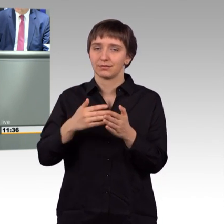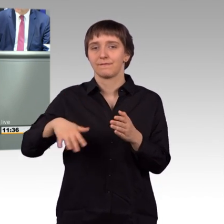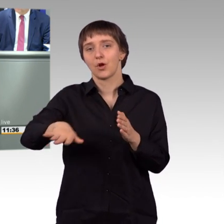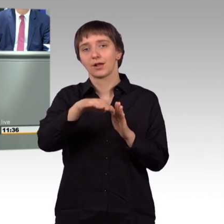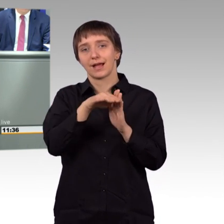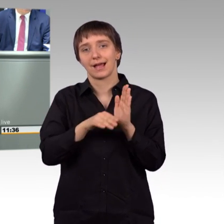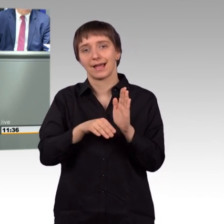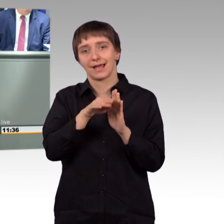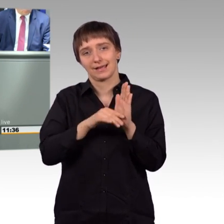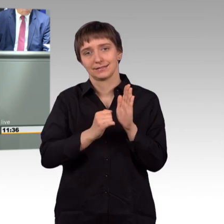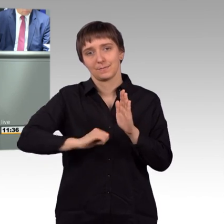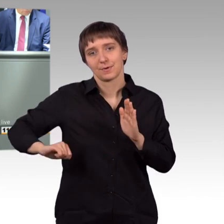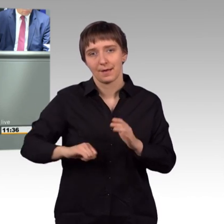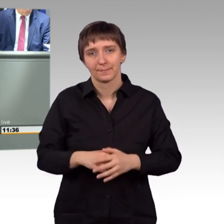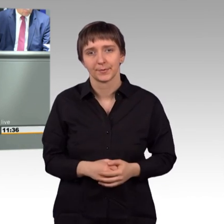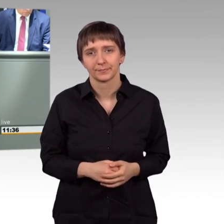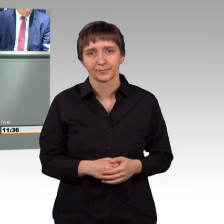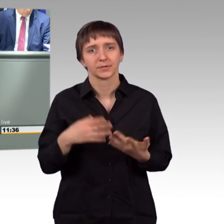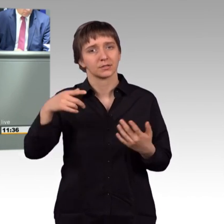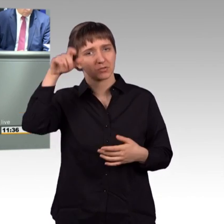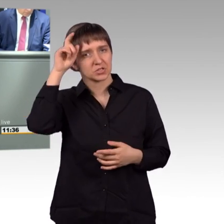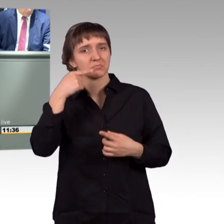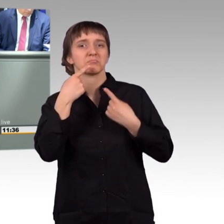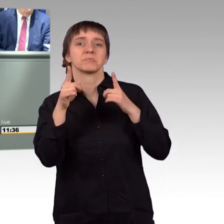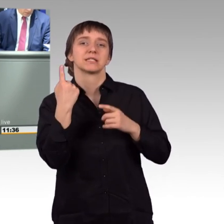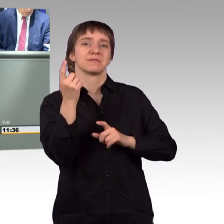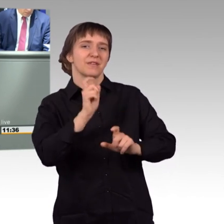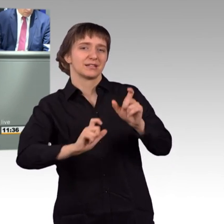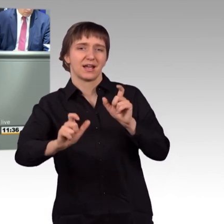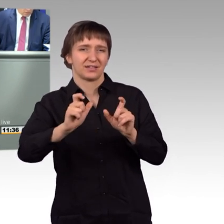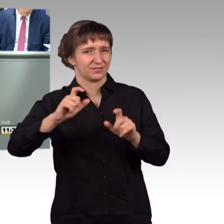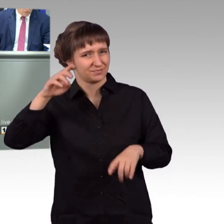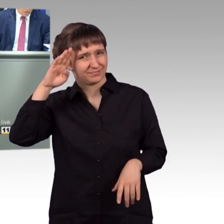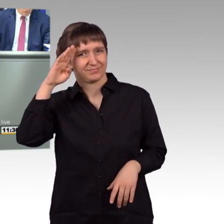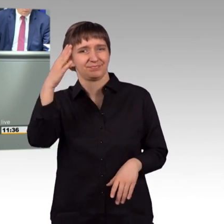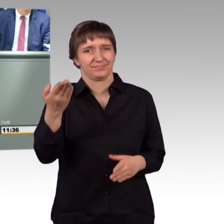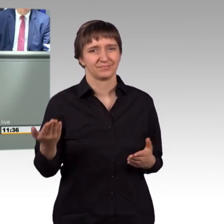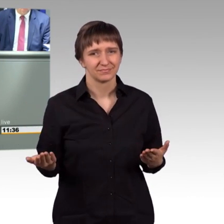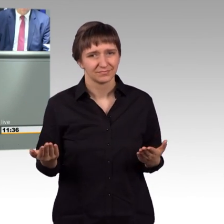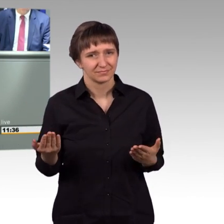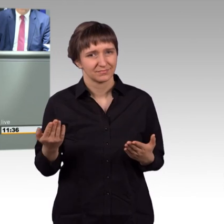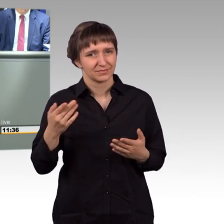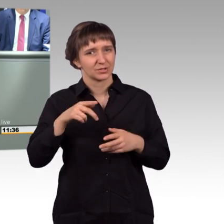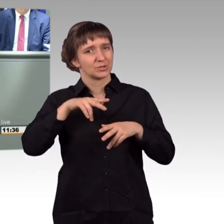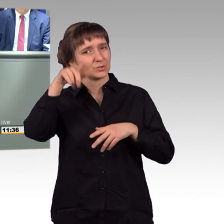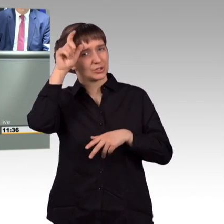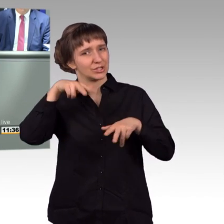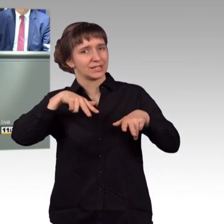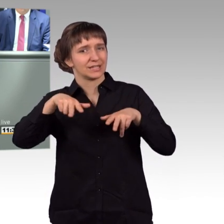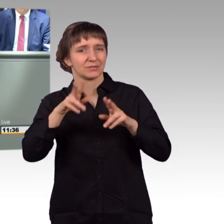Die angeblich behauptete Selbstverteidigung wird doch in dem Moment obsolet, wo die türkische Regierung ankündigt, Afrin belagern